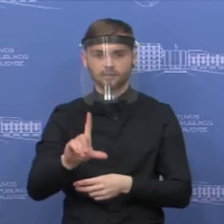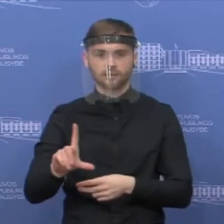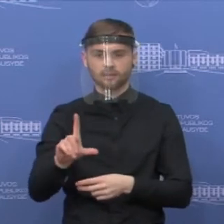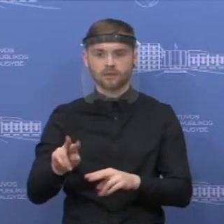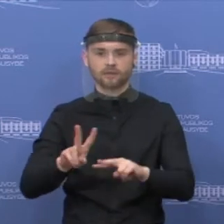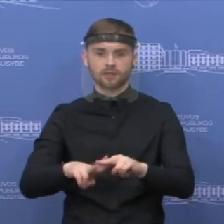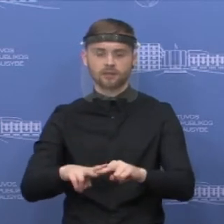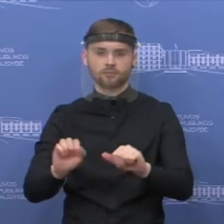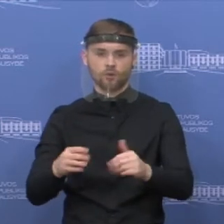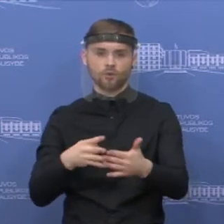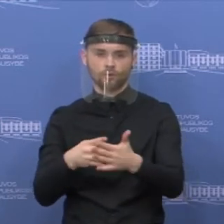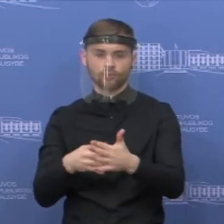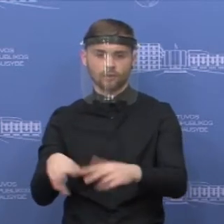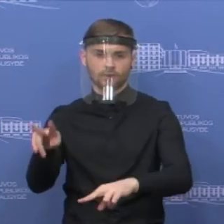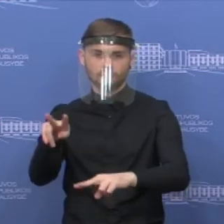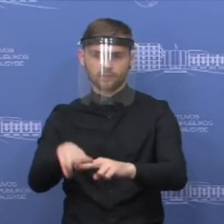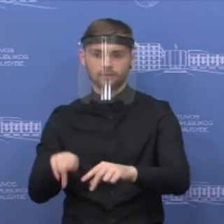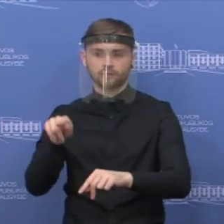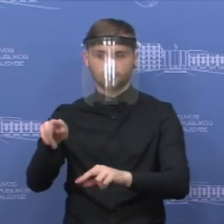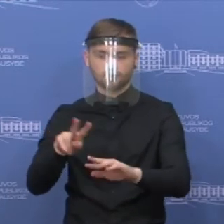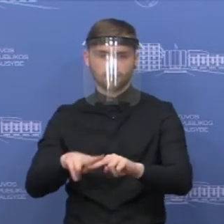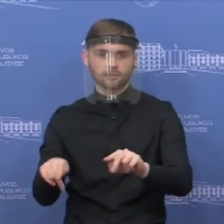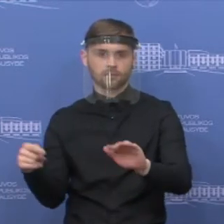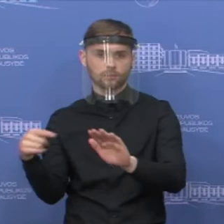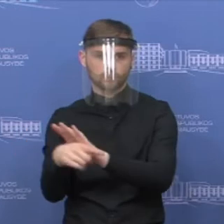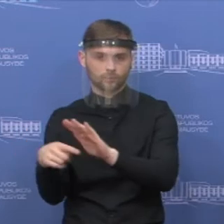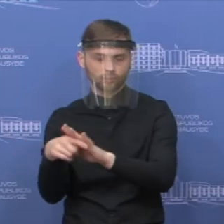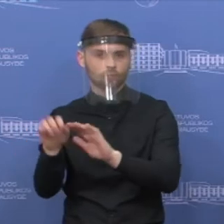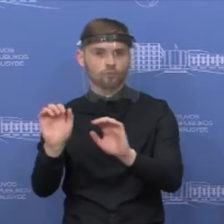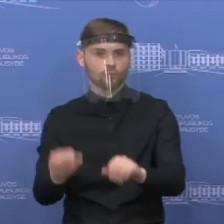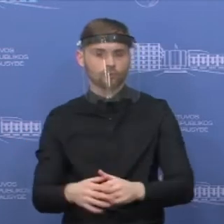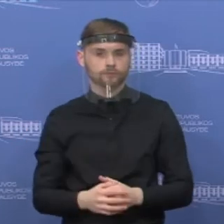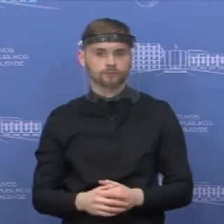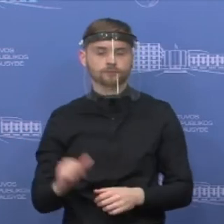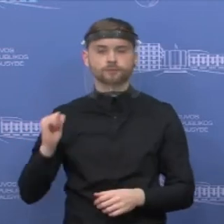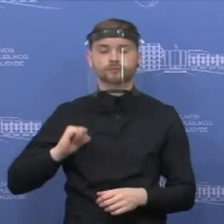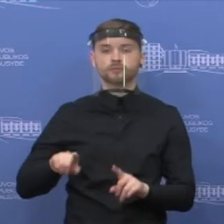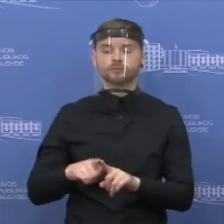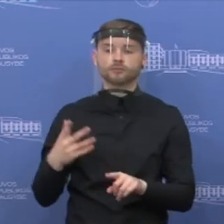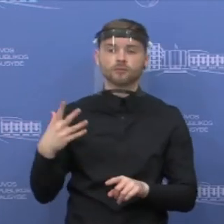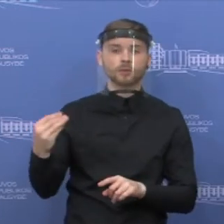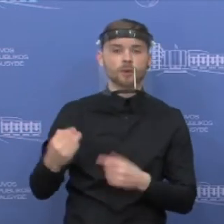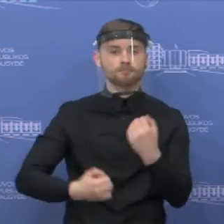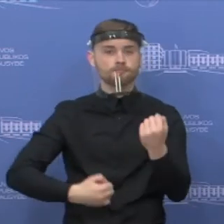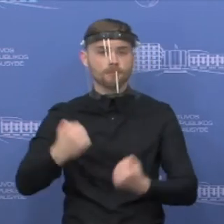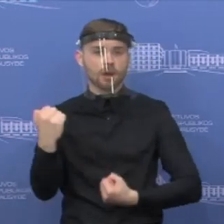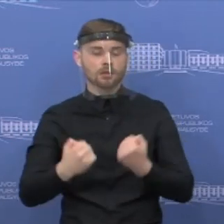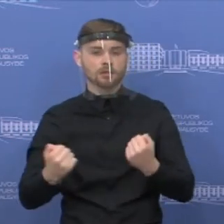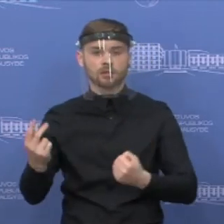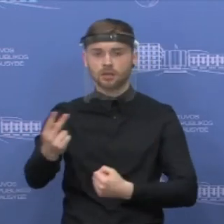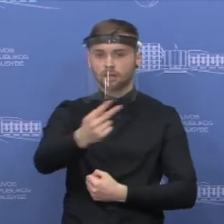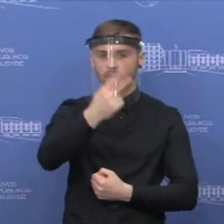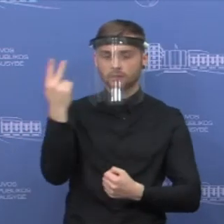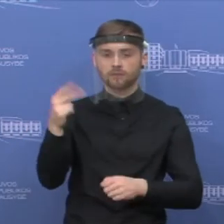kontrolės punktą. Tai iš esmės keleiviai ir jų asmenės transporto priemonės galės vykti per valstybės